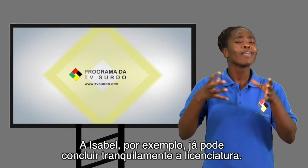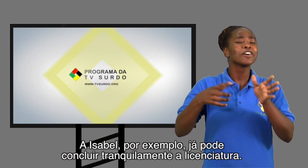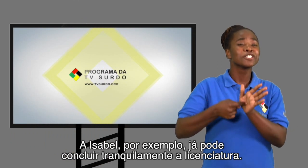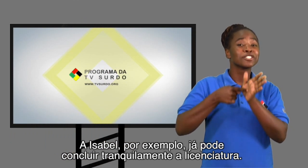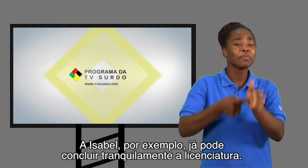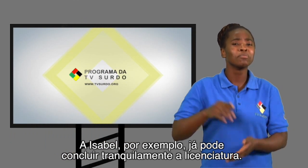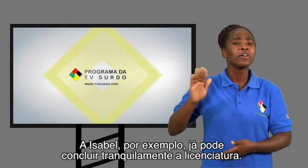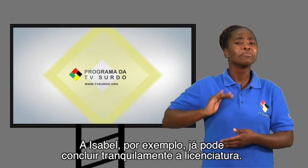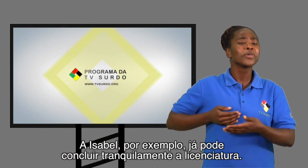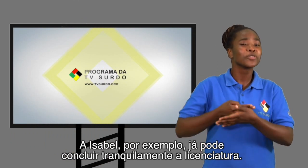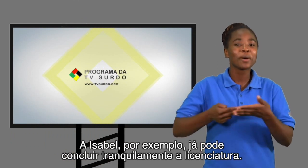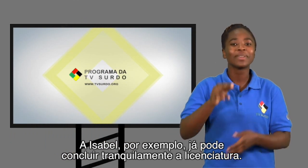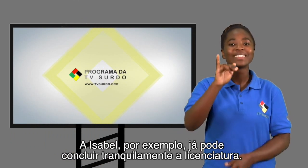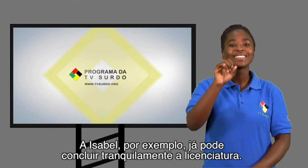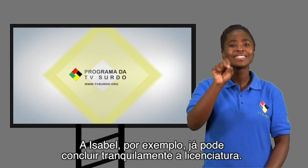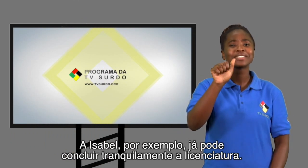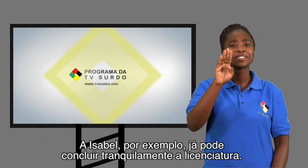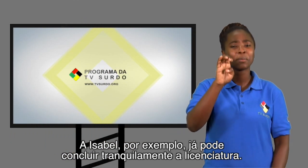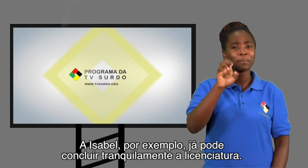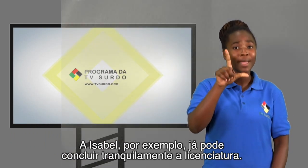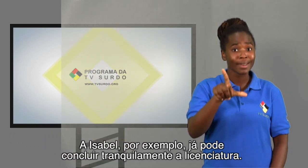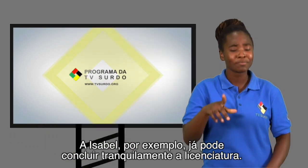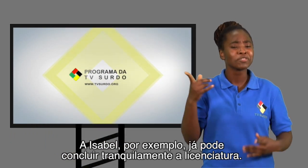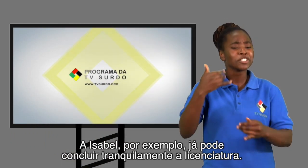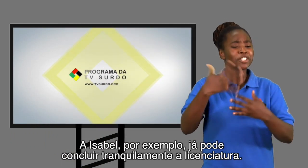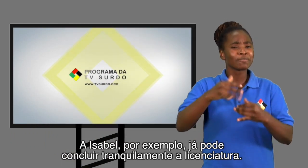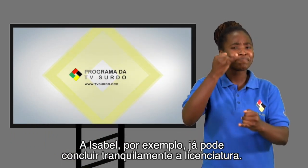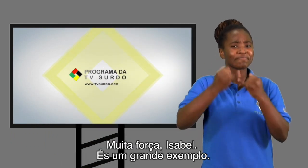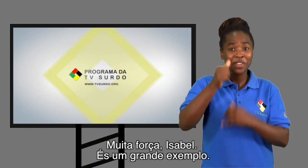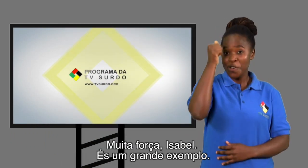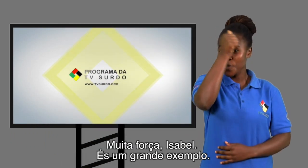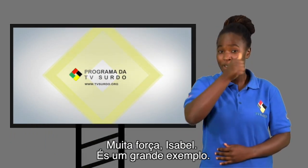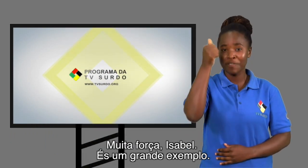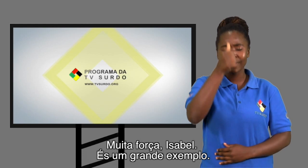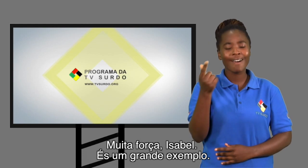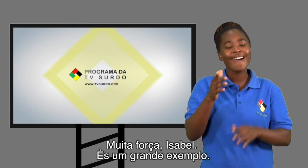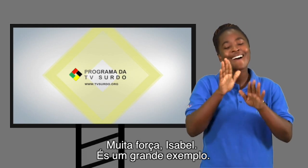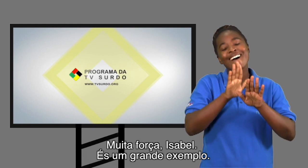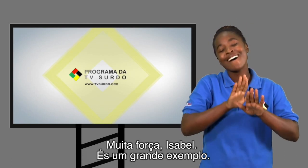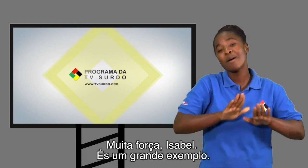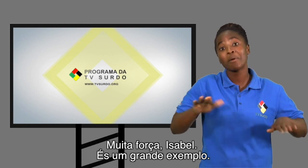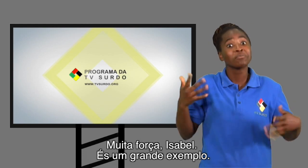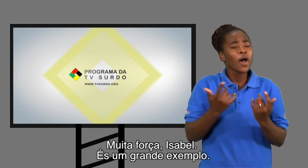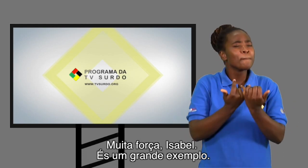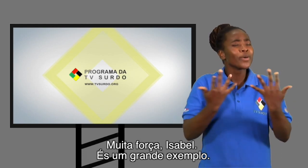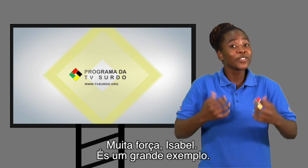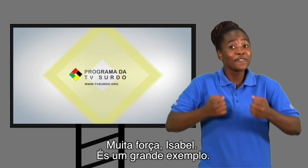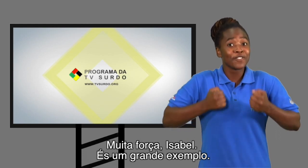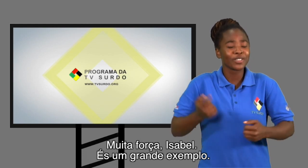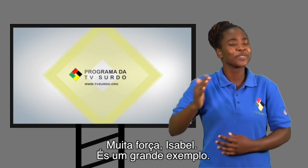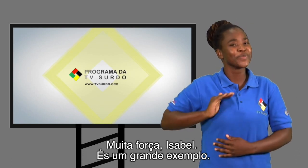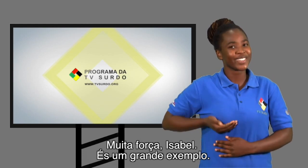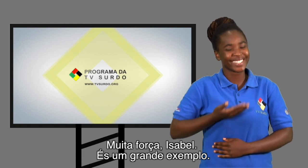A Isabel, por exemplo, já pode concluir tranquilamente a licenciatura. Muita força, Isabel.